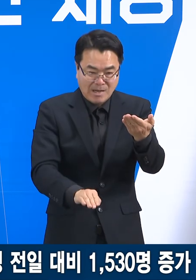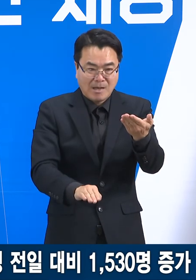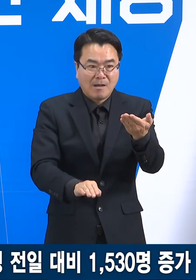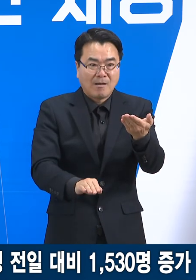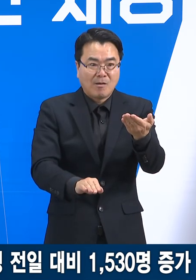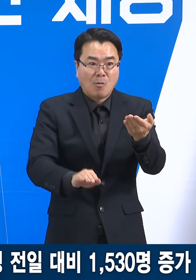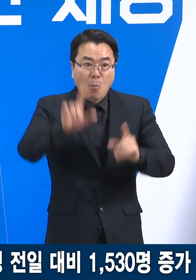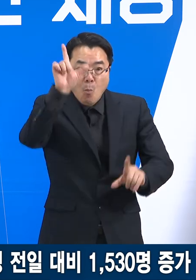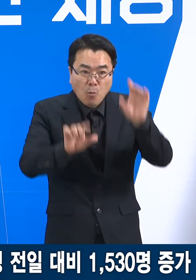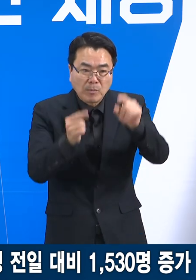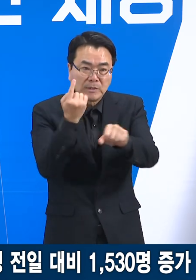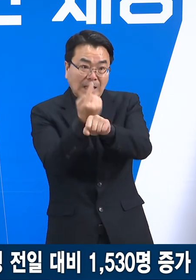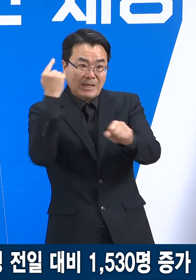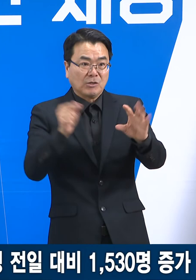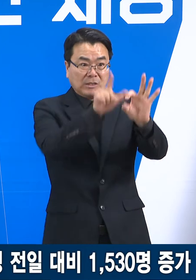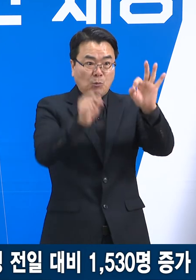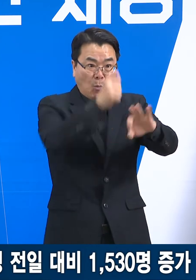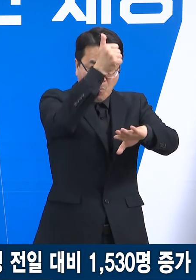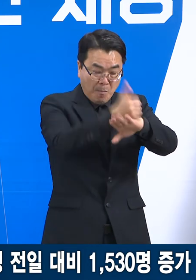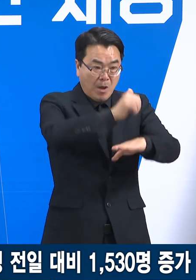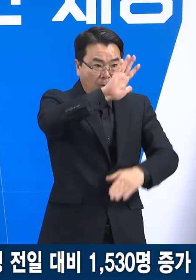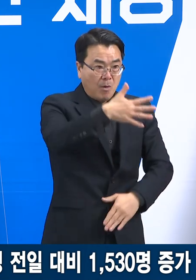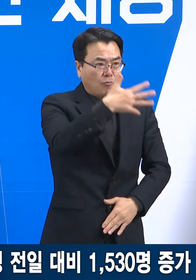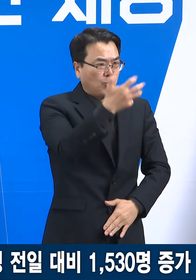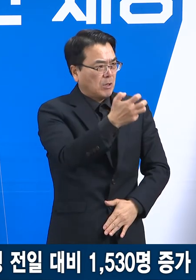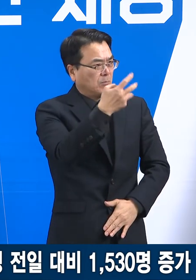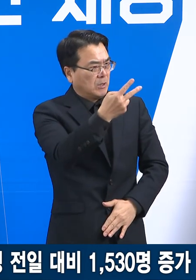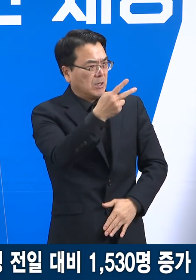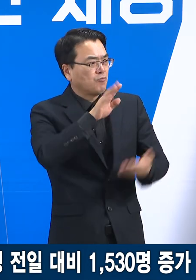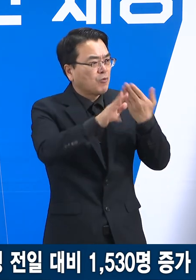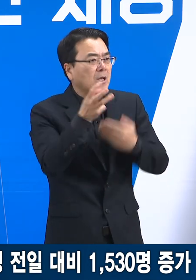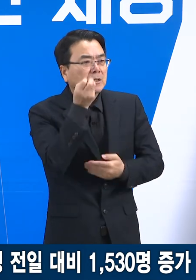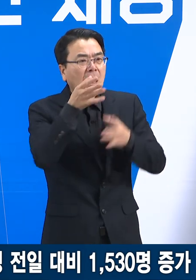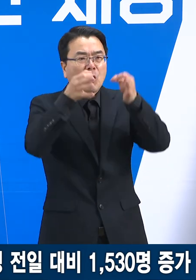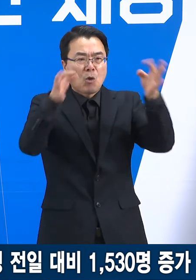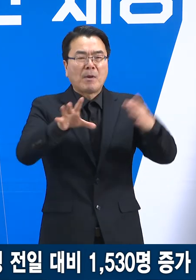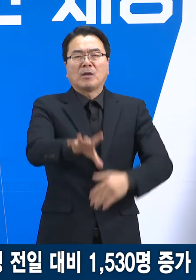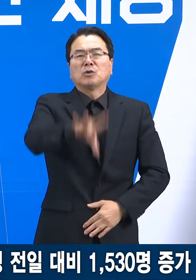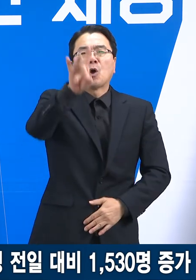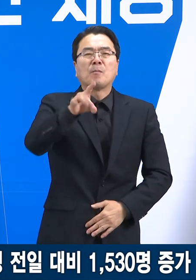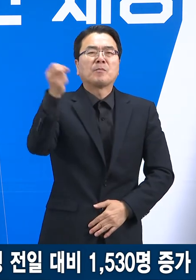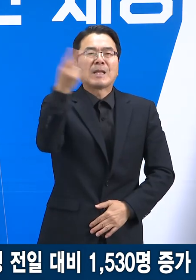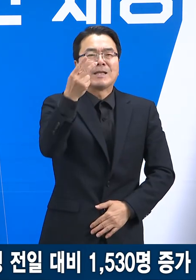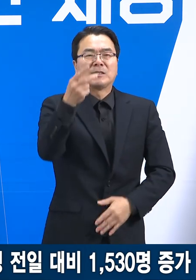작년 10월 말 937명 이후 3개월 만에 처음입니다.